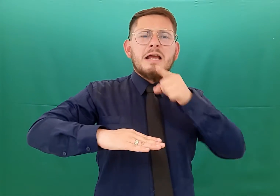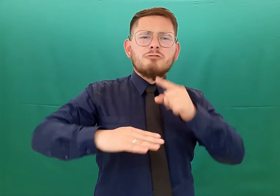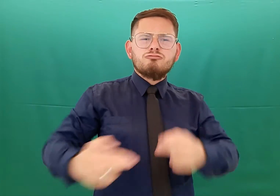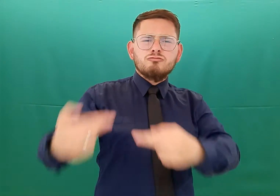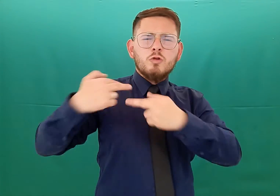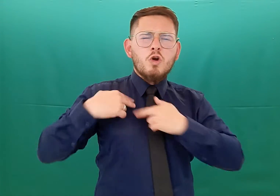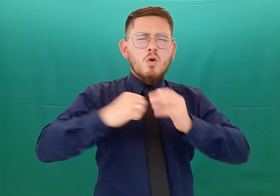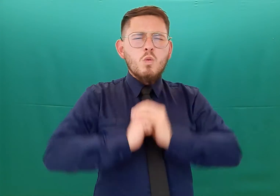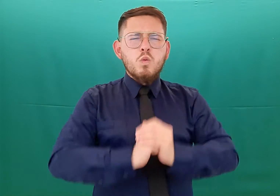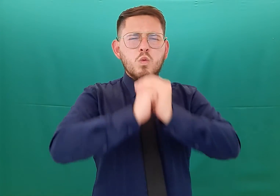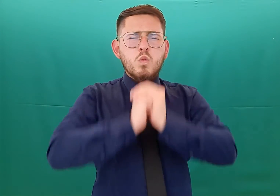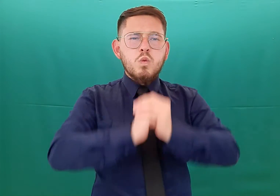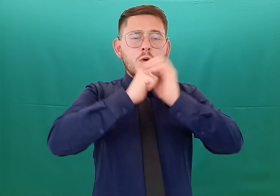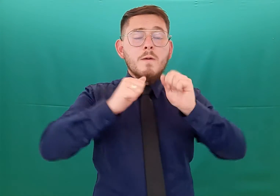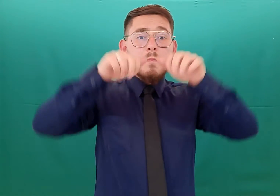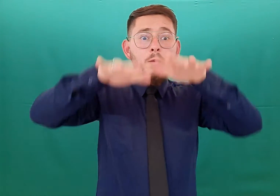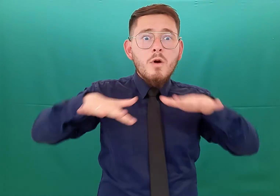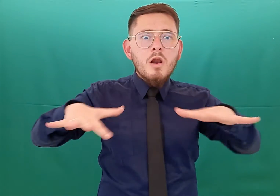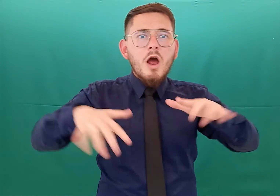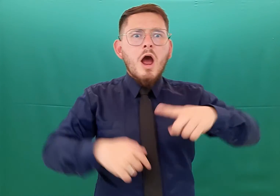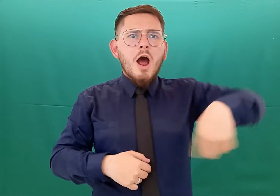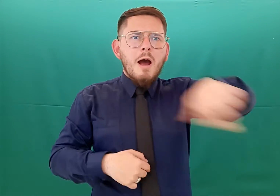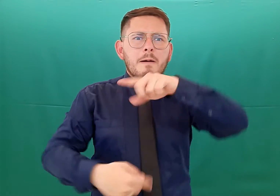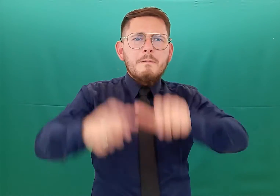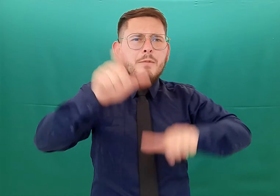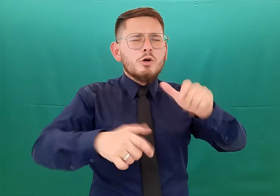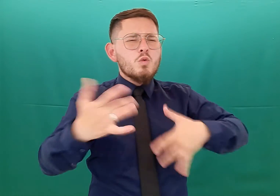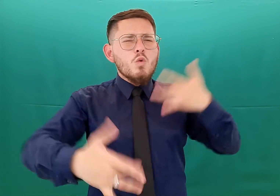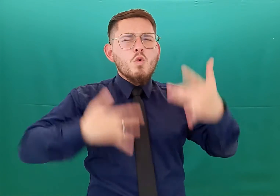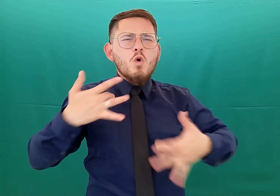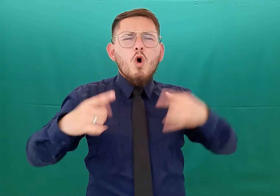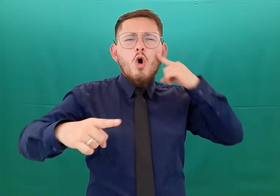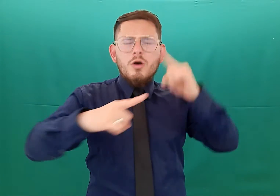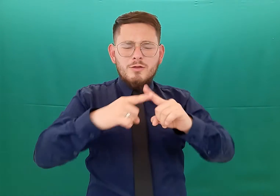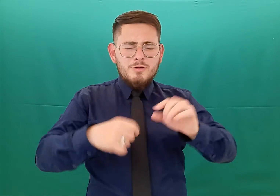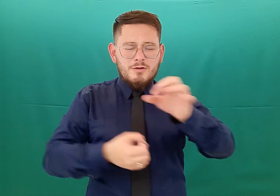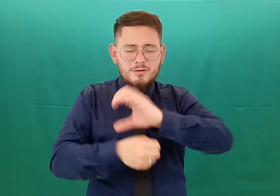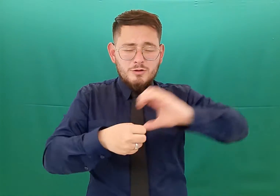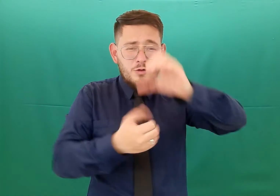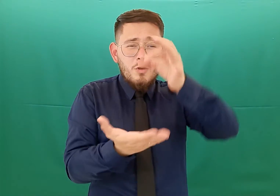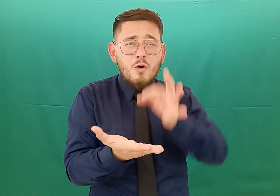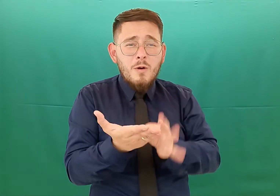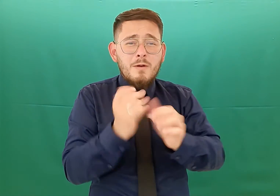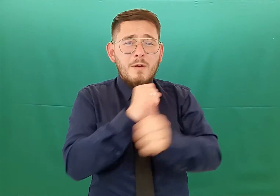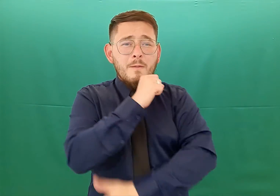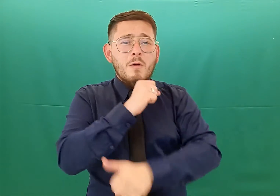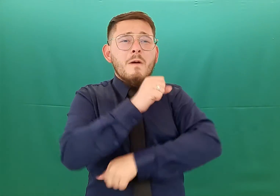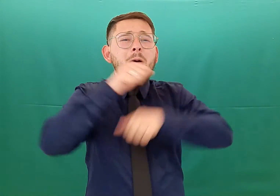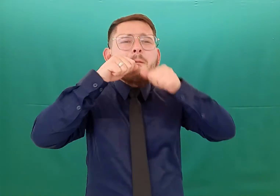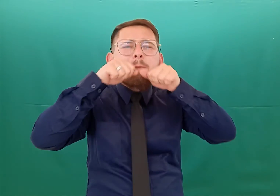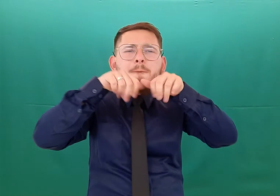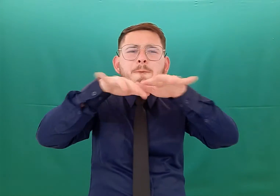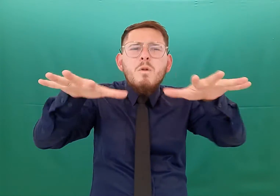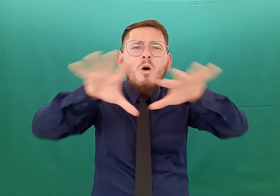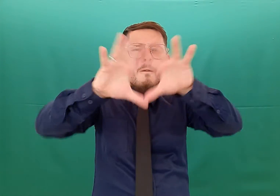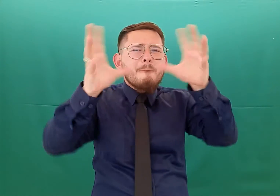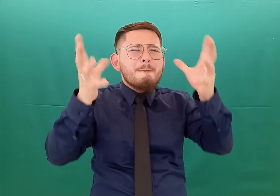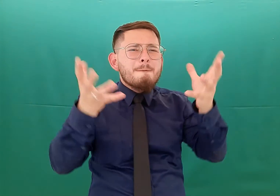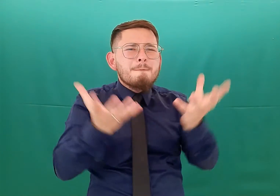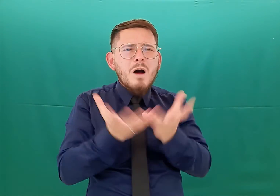seguro conmoverá a los asistentes y enviará desde la capital Boyacencia al mundo entero el mensaje de reconciliación para que cese la guerra y las armas de las víctimas